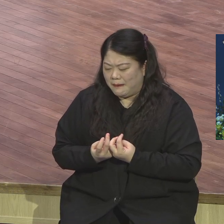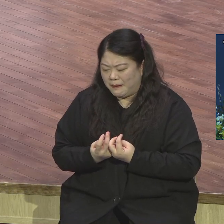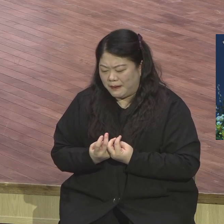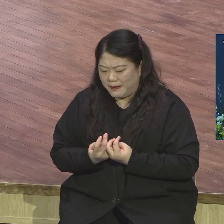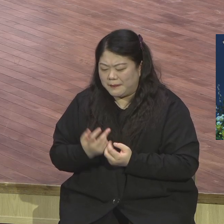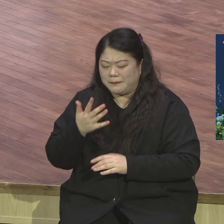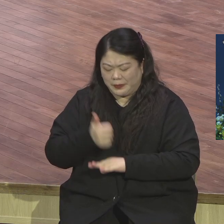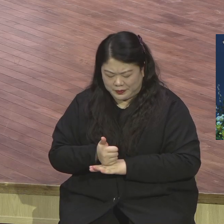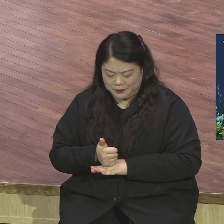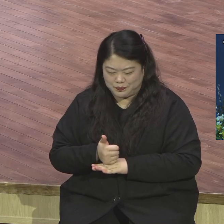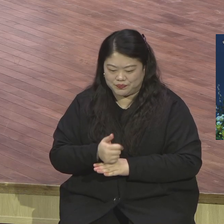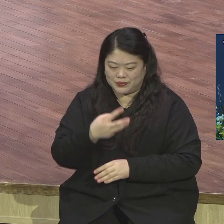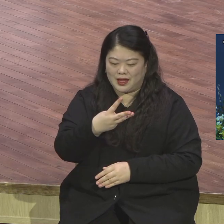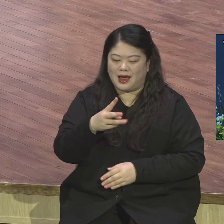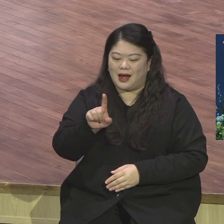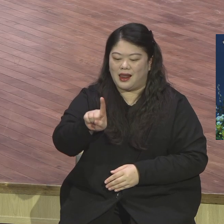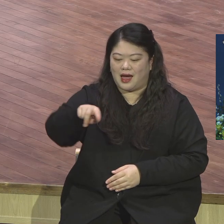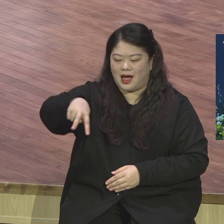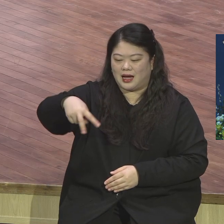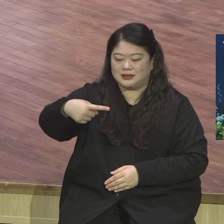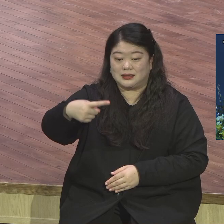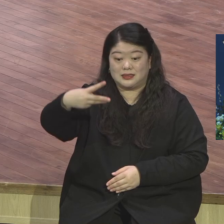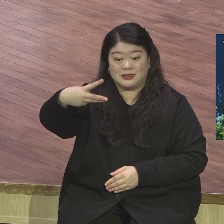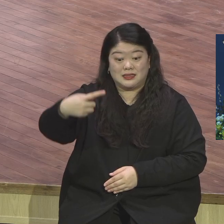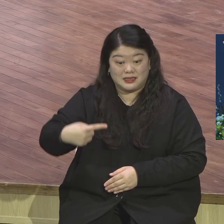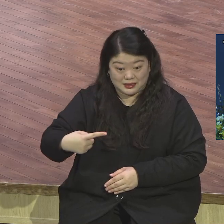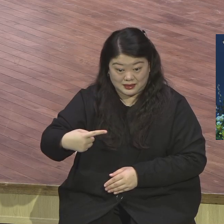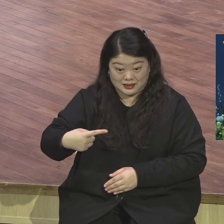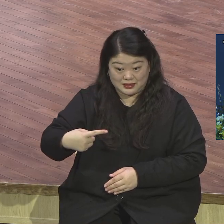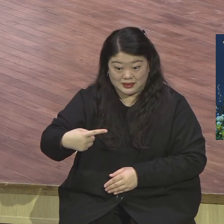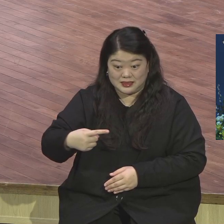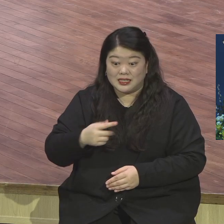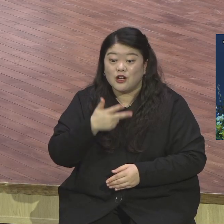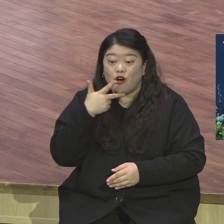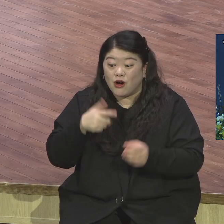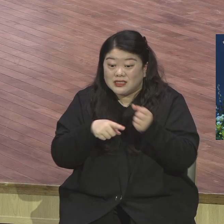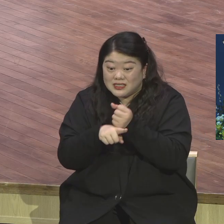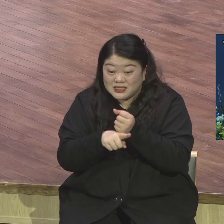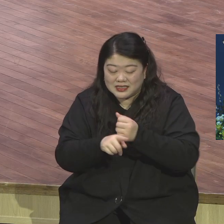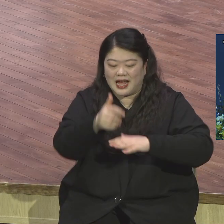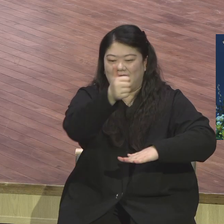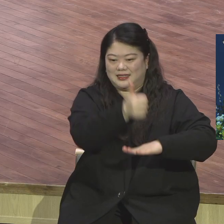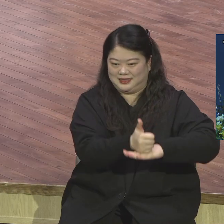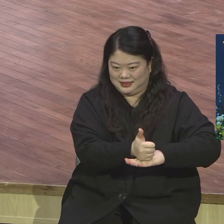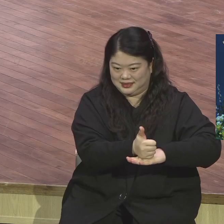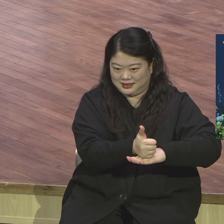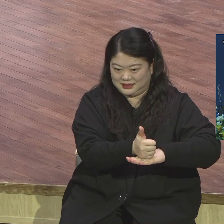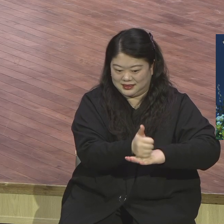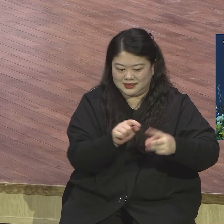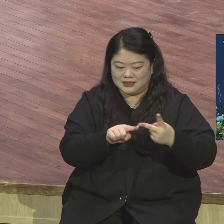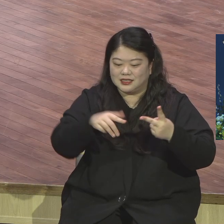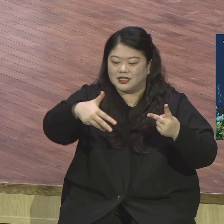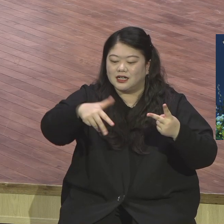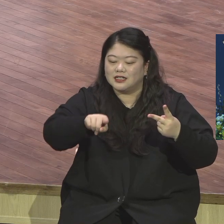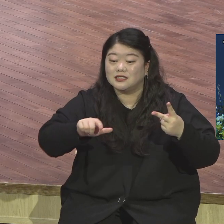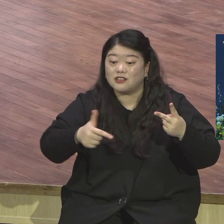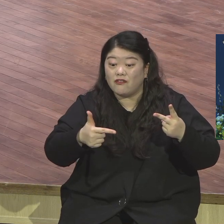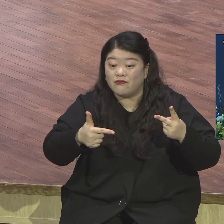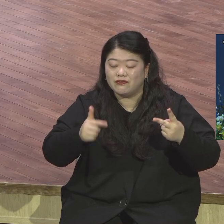라스트는 영어로 마지막이라는 뜻이고 천은 두 가지 의미가 있어요. 우선적으로 하늘